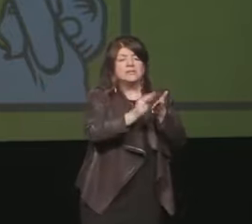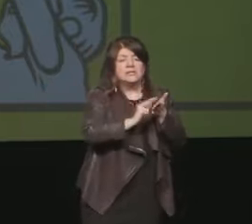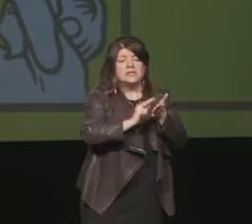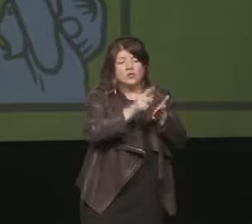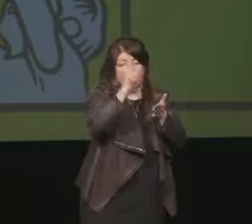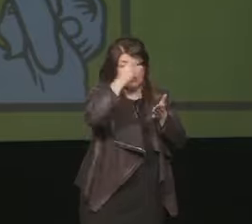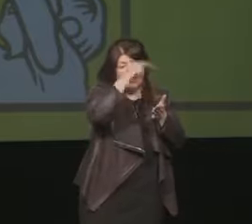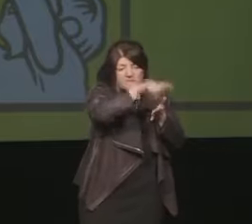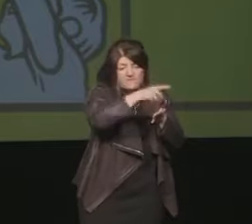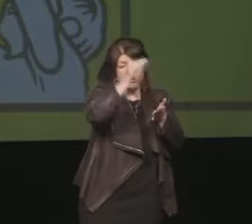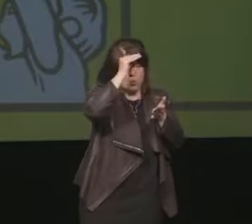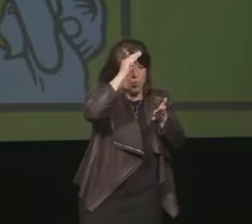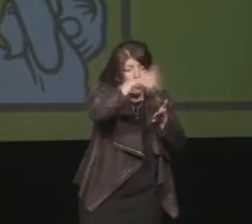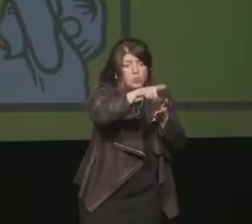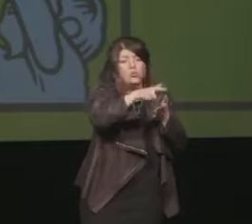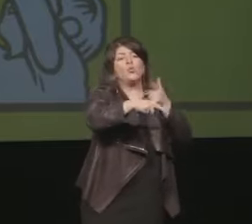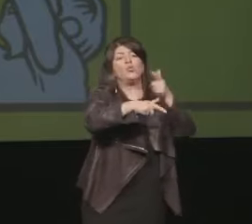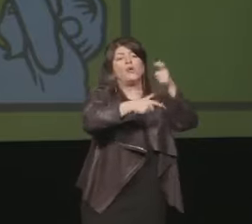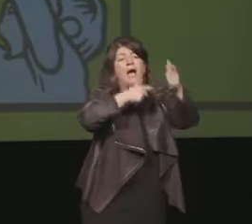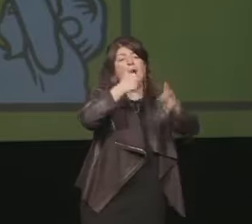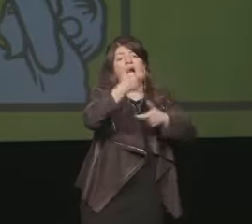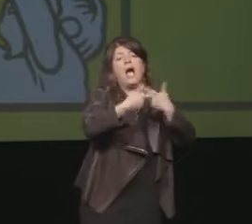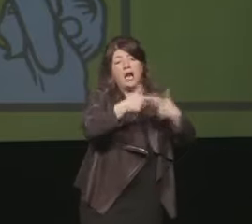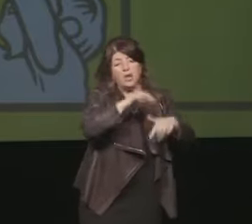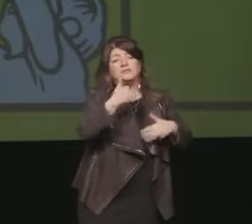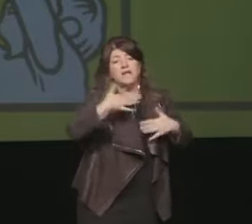talento che cavalcare le polemiche sulle sale